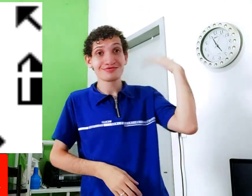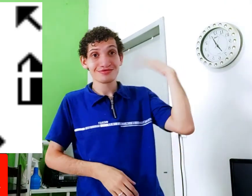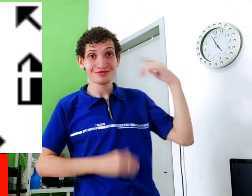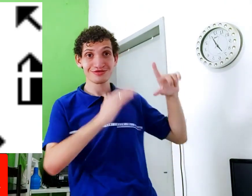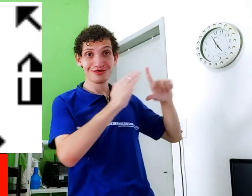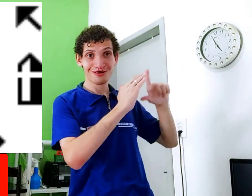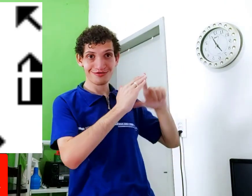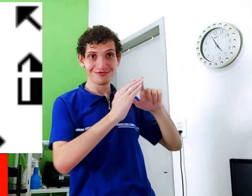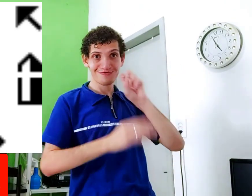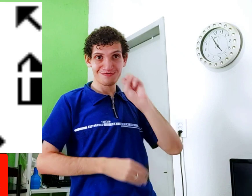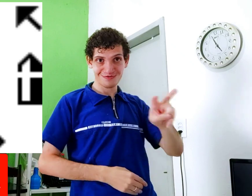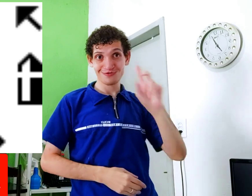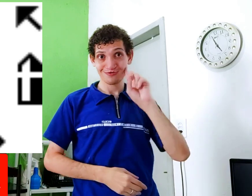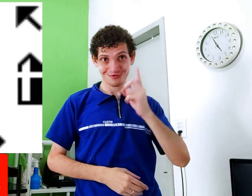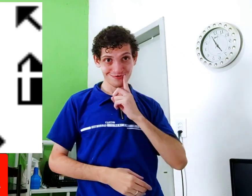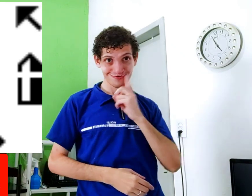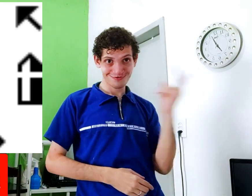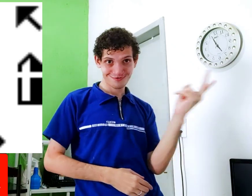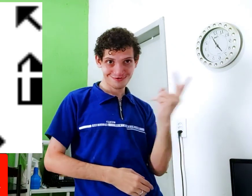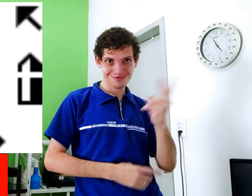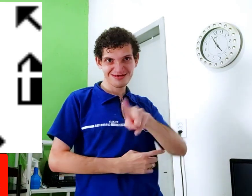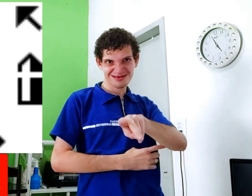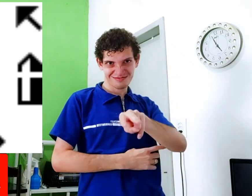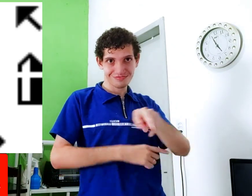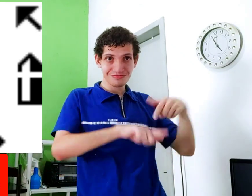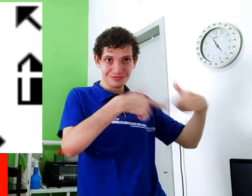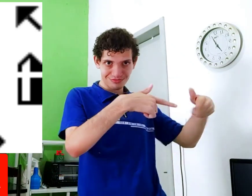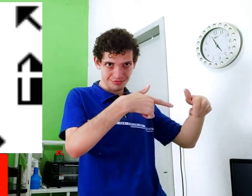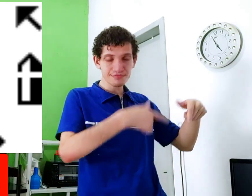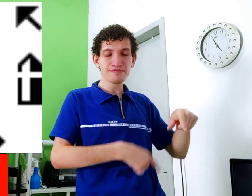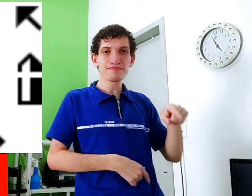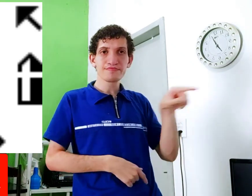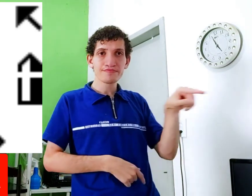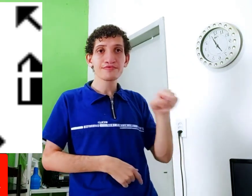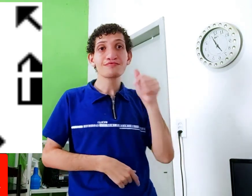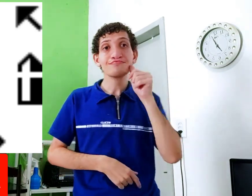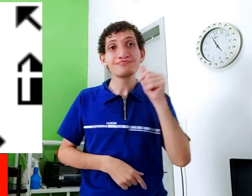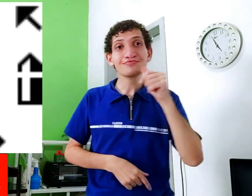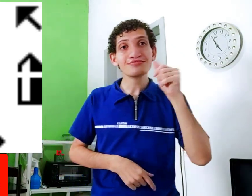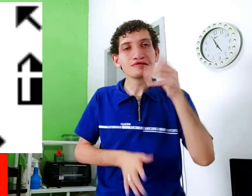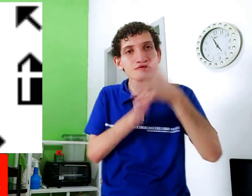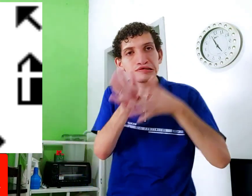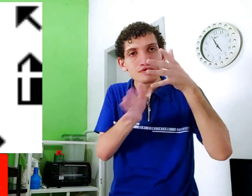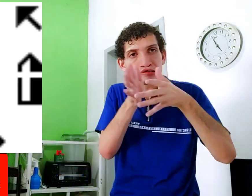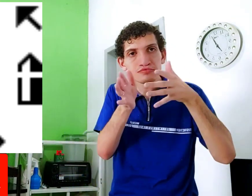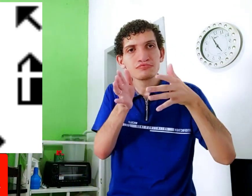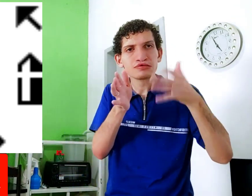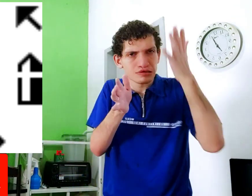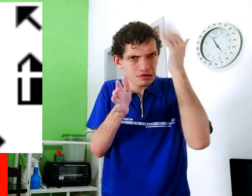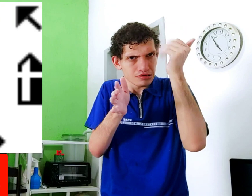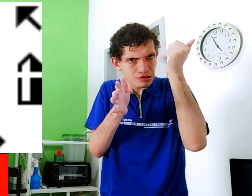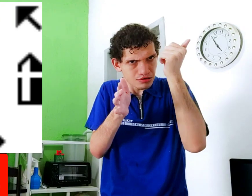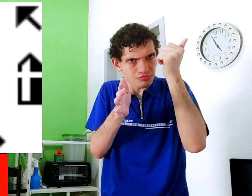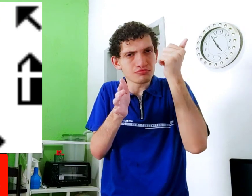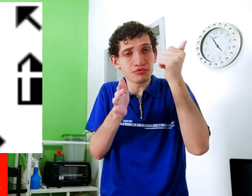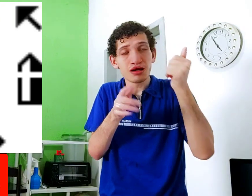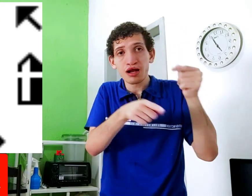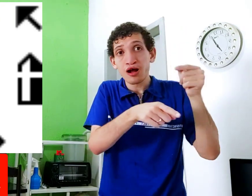dar conclusão. exemplo, antes de uma loja, eu vi que dois trabalhando, irmãos, a mulher, ela sabia libras,